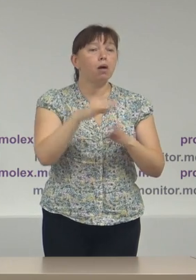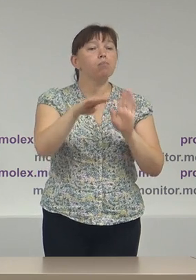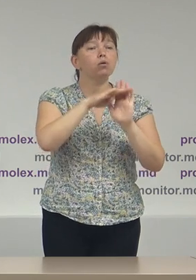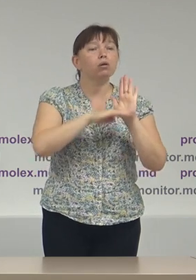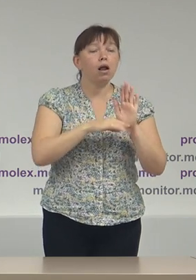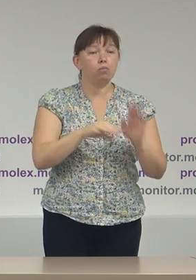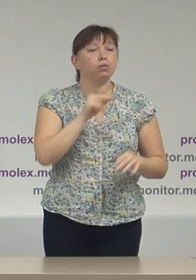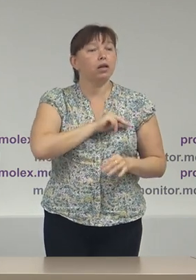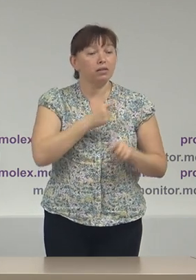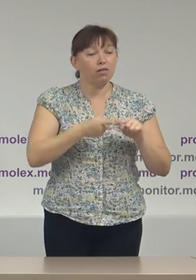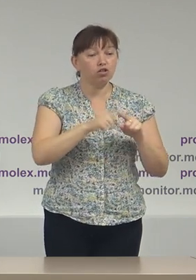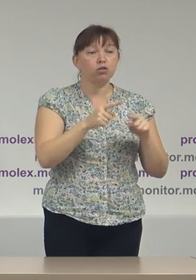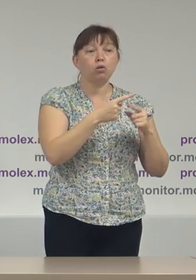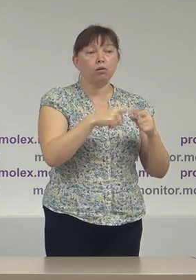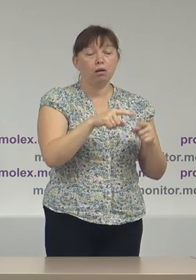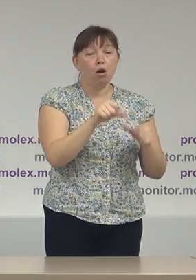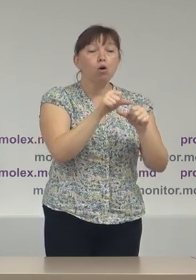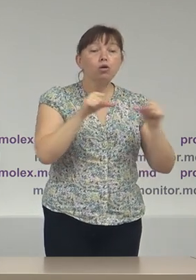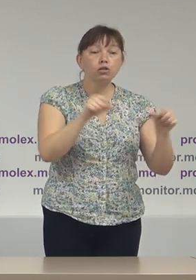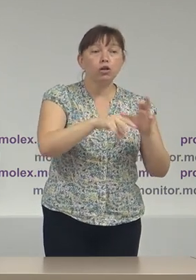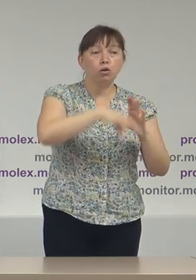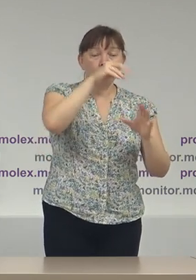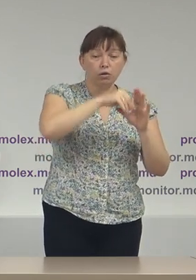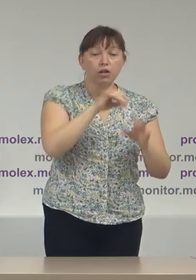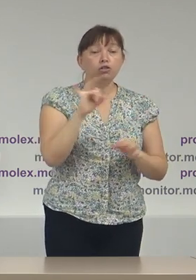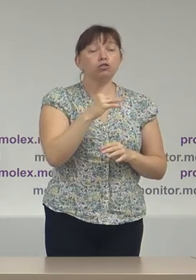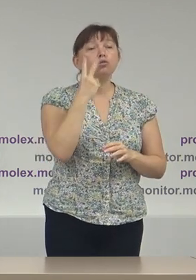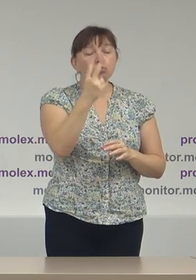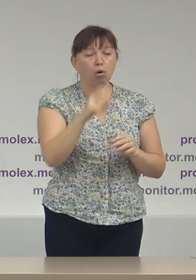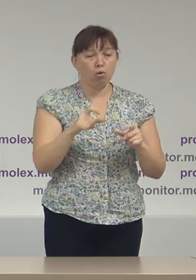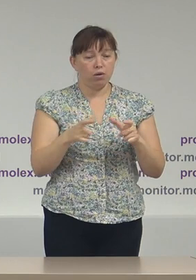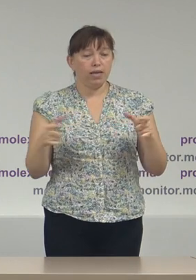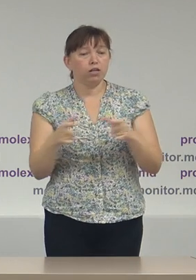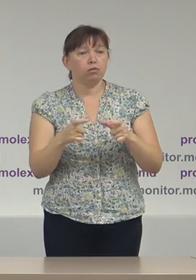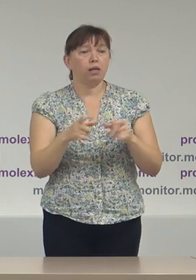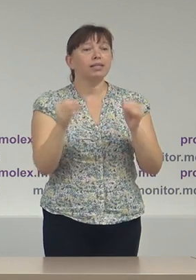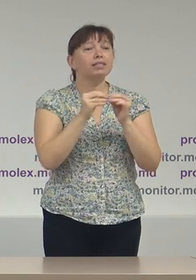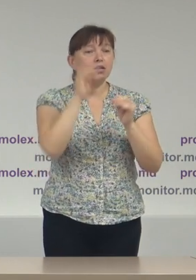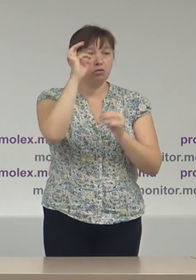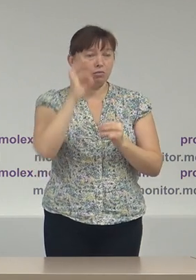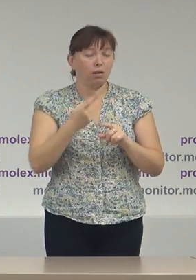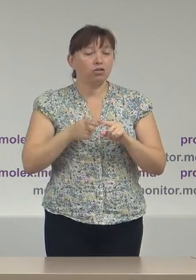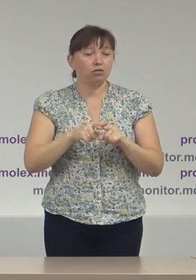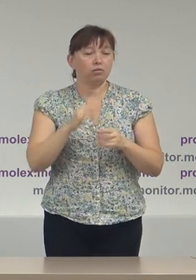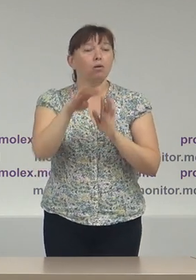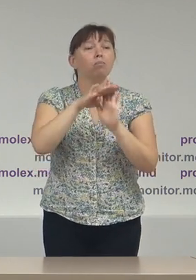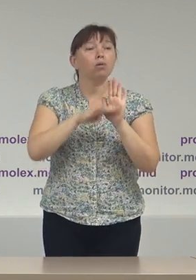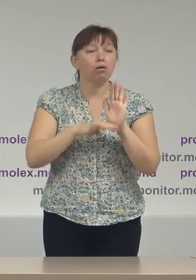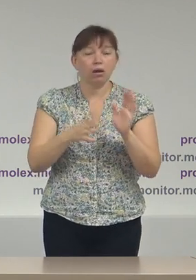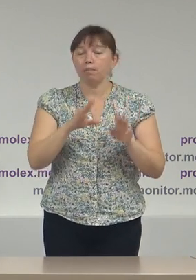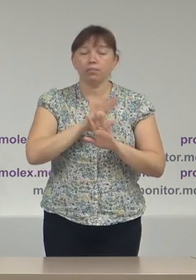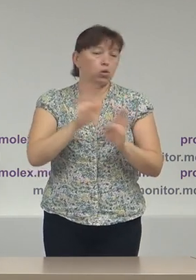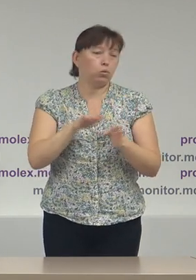activitate a acestor consilii electorale și doar în cazuri izolate, 10%, acest program de activitate nu este